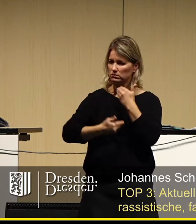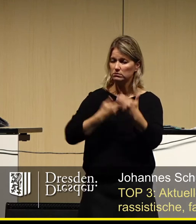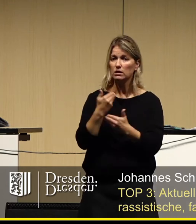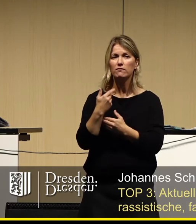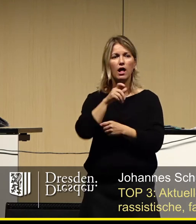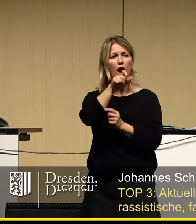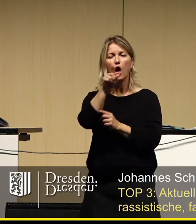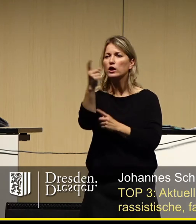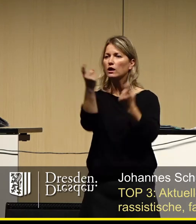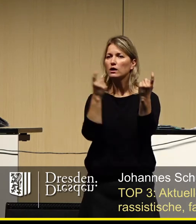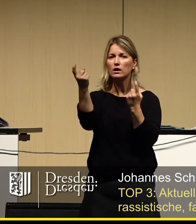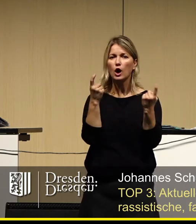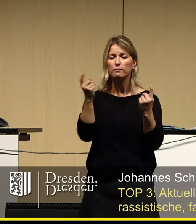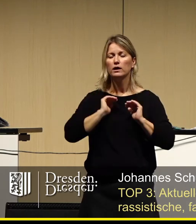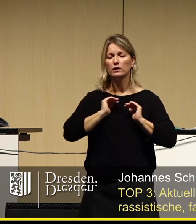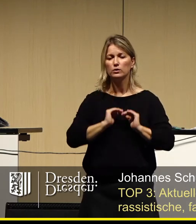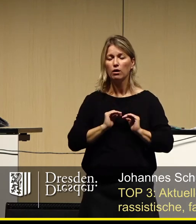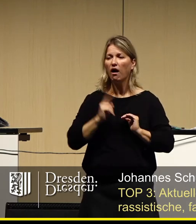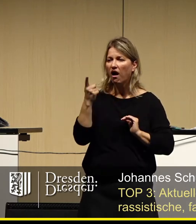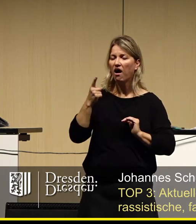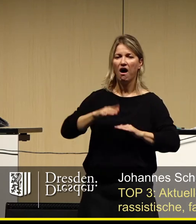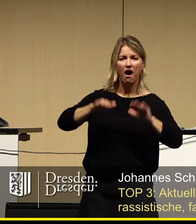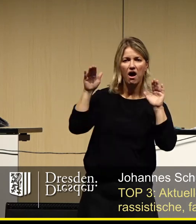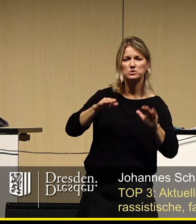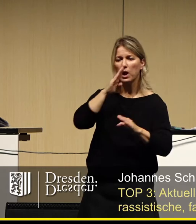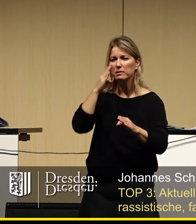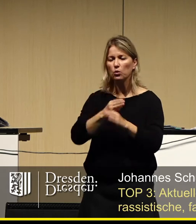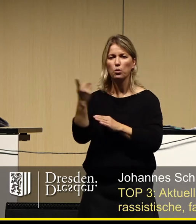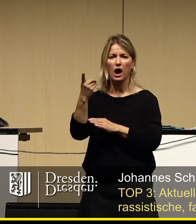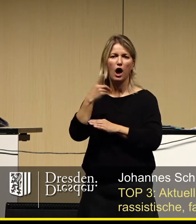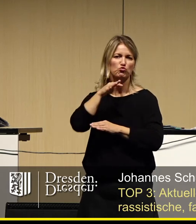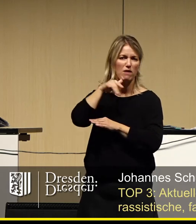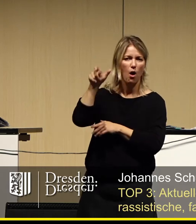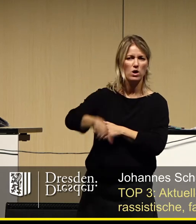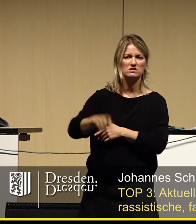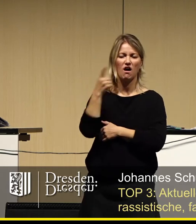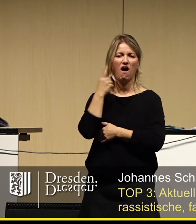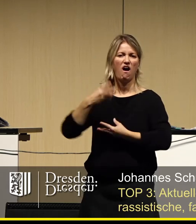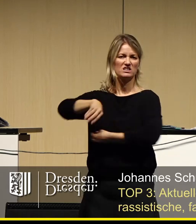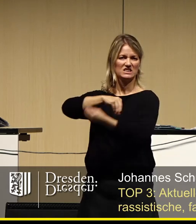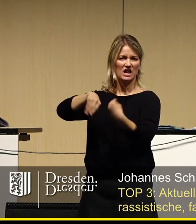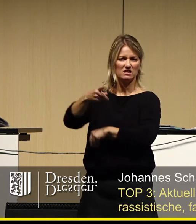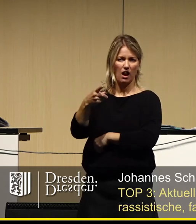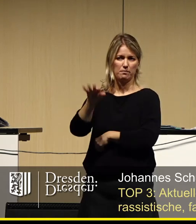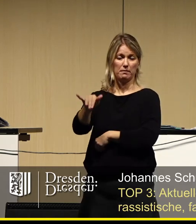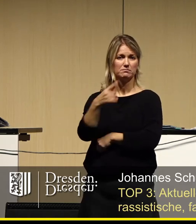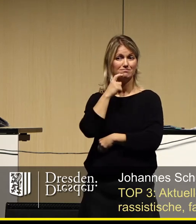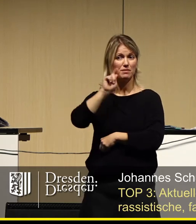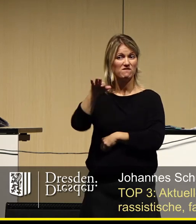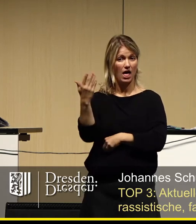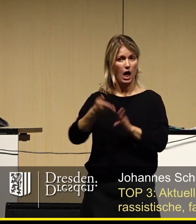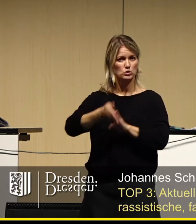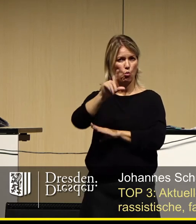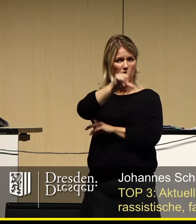Zuflucht suchen, unter anderem als Asylbetrüger, Schmarotzer und Gesindel betitelt, um darzulegen, dass Menschen aus nordafrikanischen